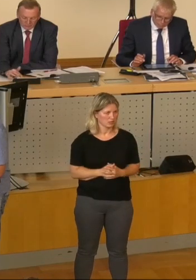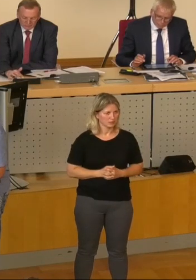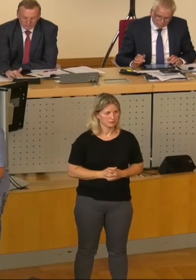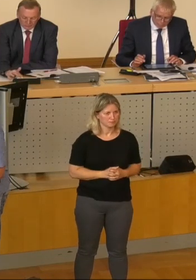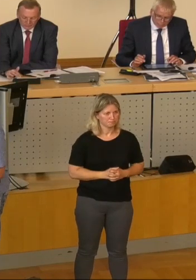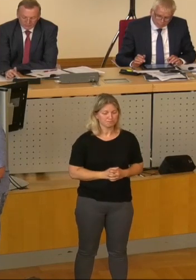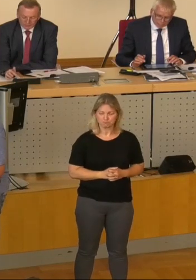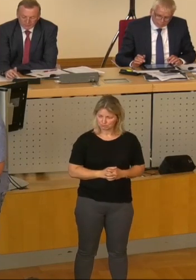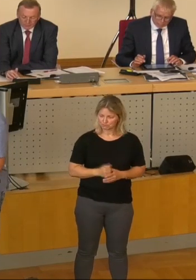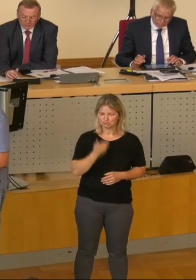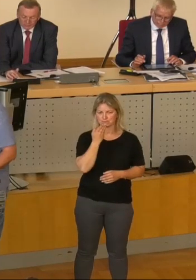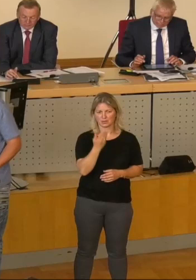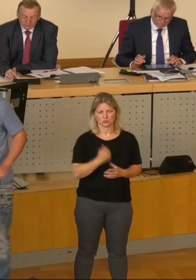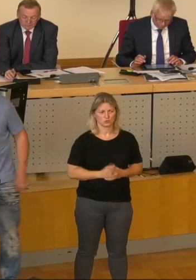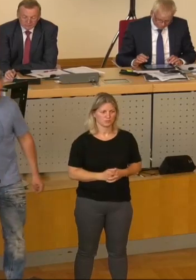Danke.